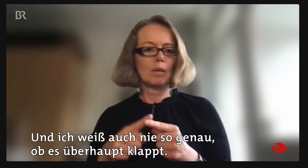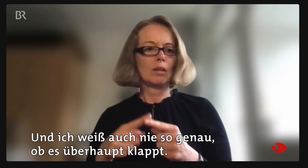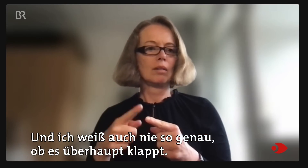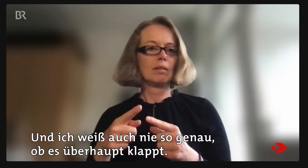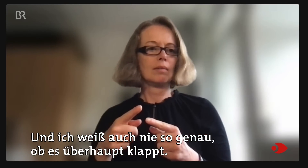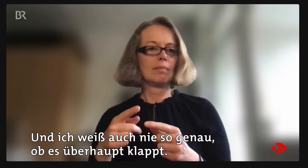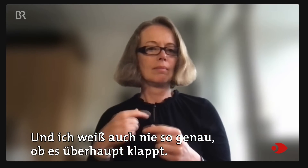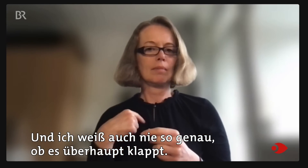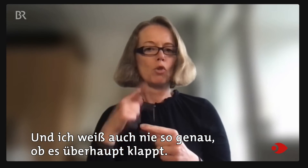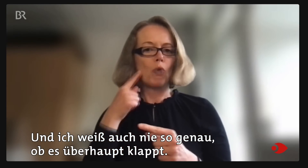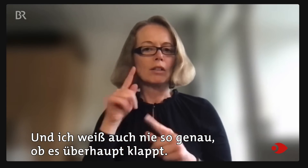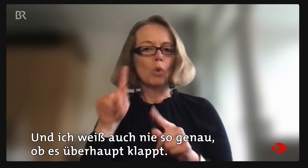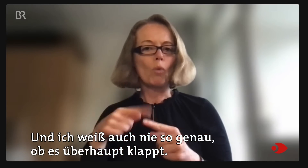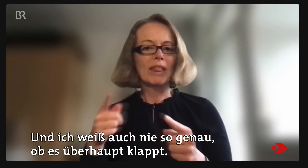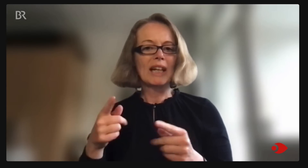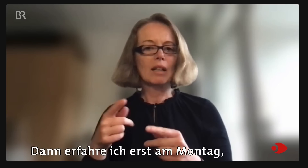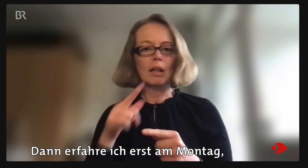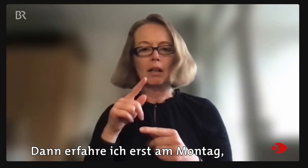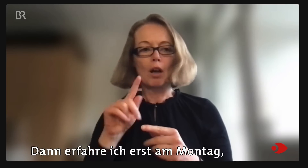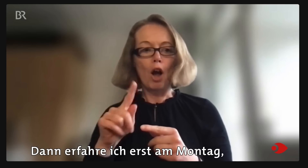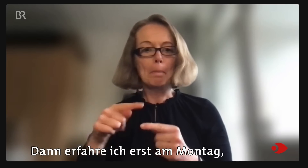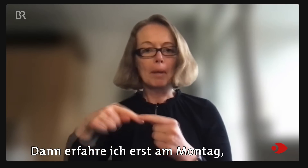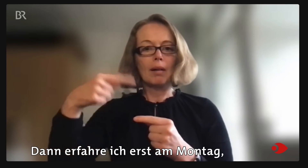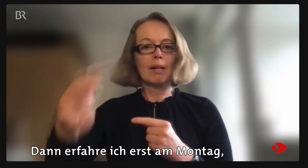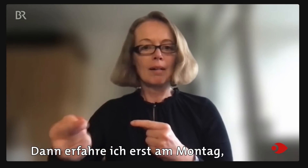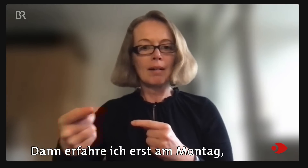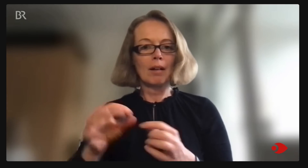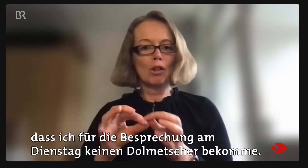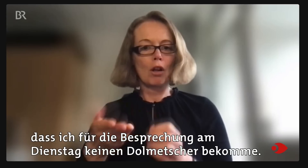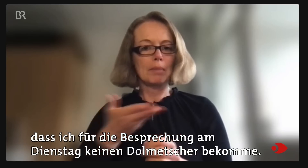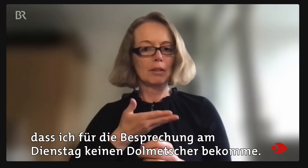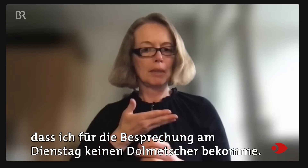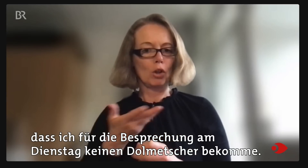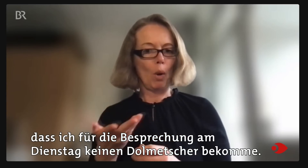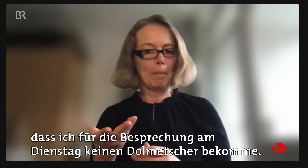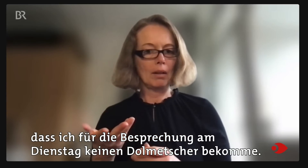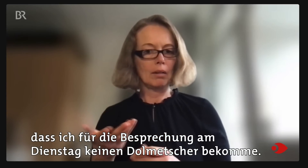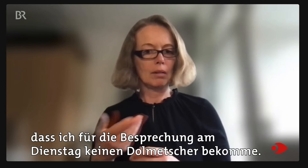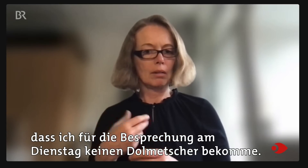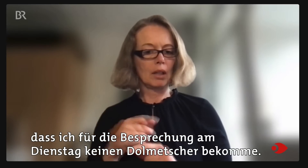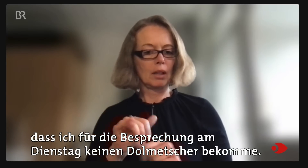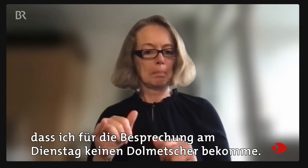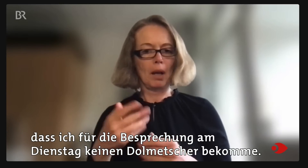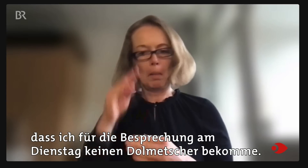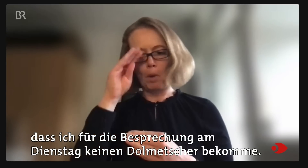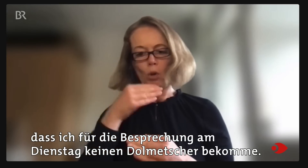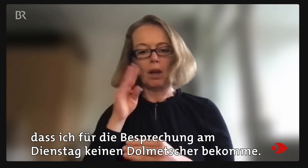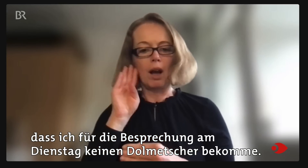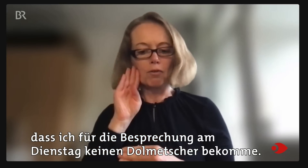genau, ob es überhaupt klappt. Dann erfahre ich erst am Montag, dass ich für die Besprechung am Dienstag keinen Dolmetscher